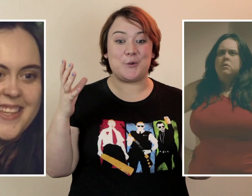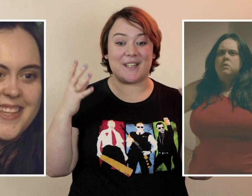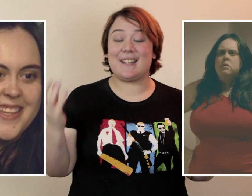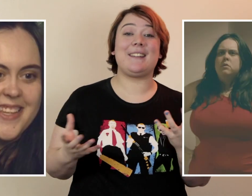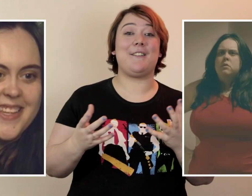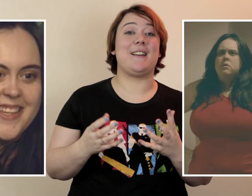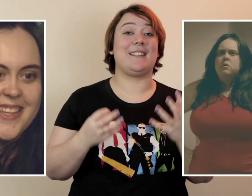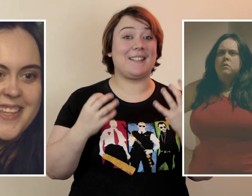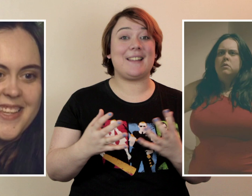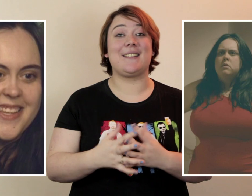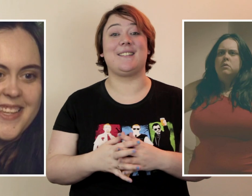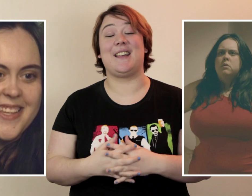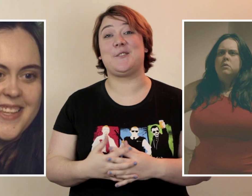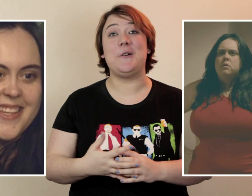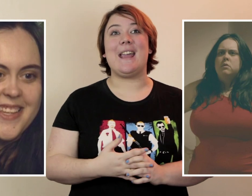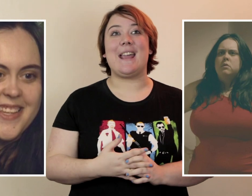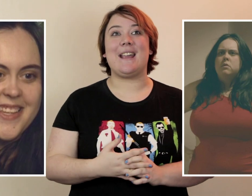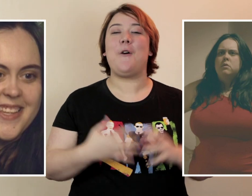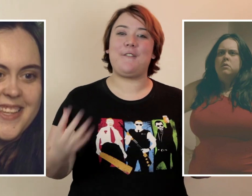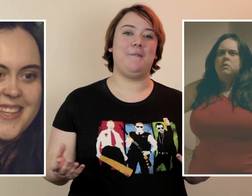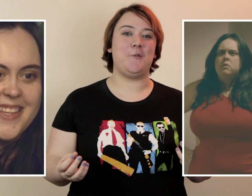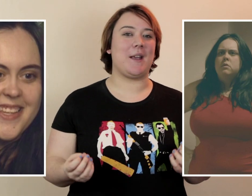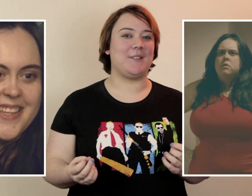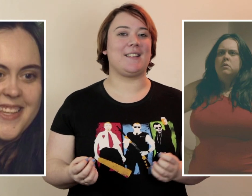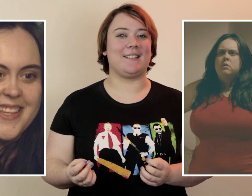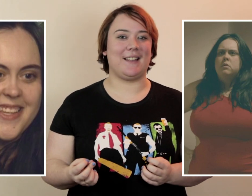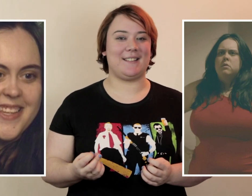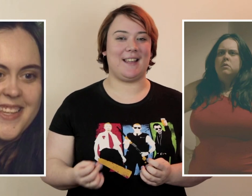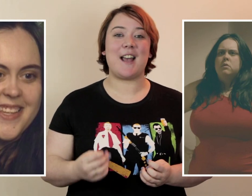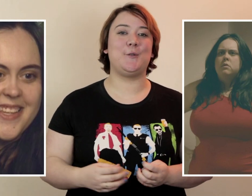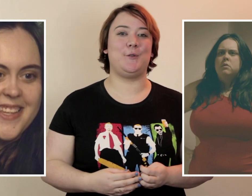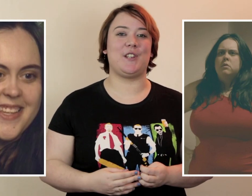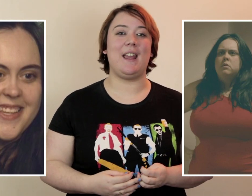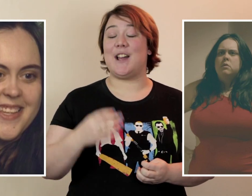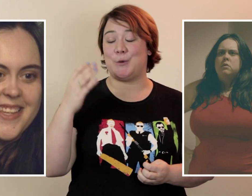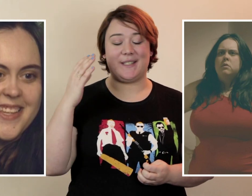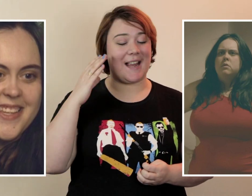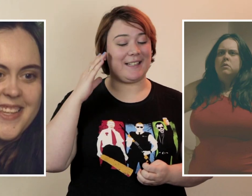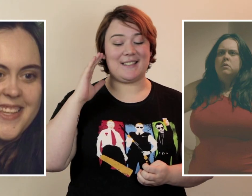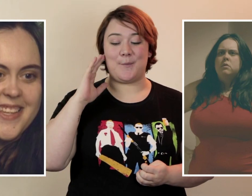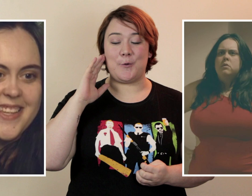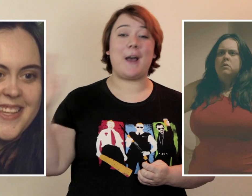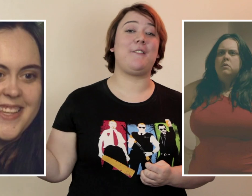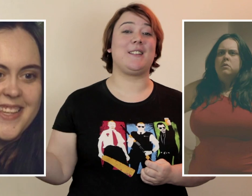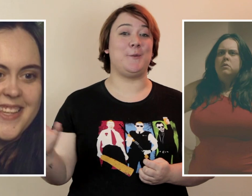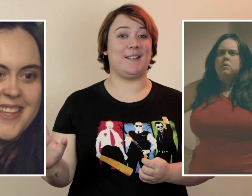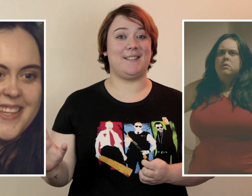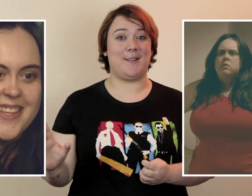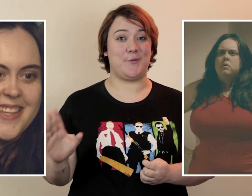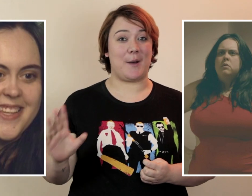sujet très très vaste Et très très intéressant Et enfin Une personne s'est intéressée à ce sujet A choisi l'actrice la plus parfaite Qui puisse exister pour